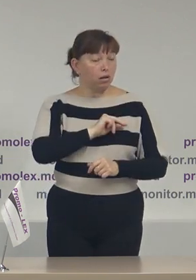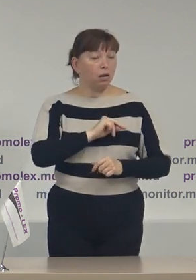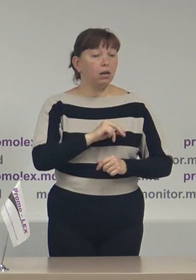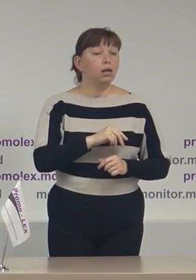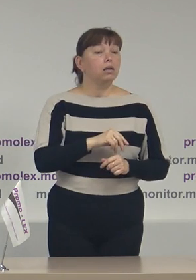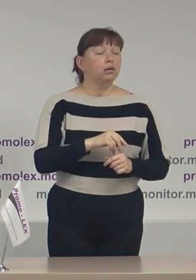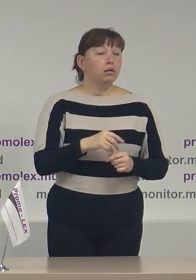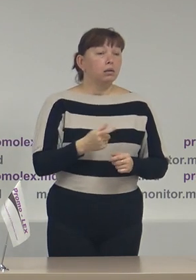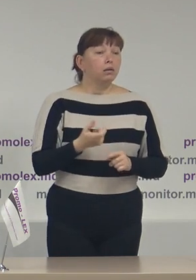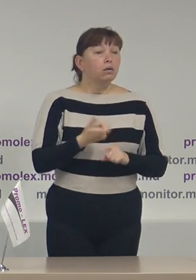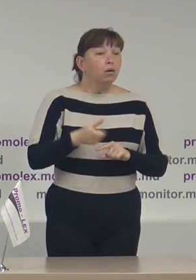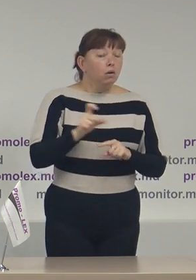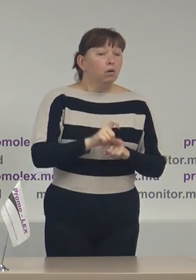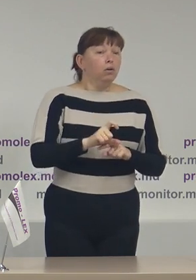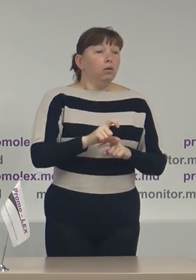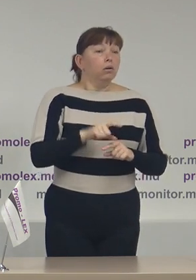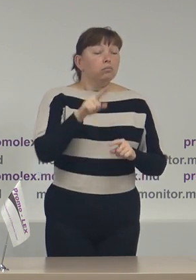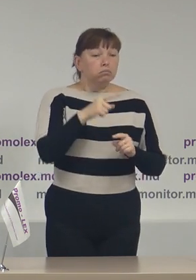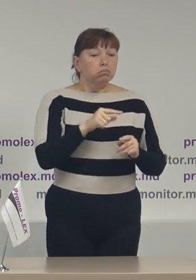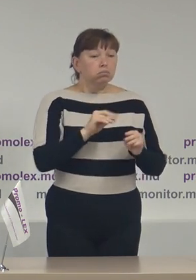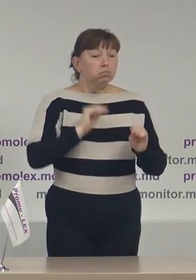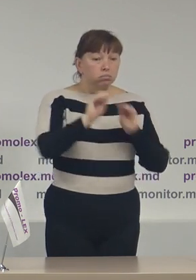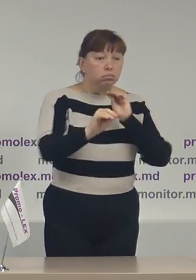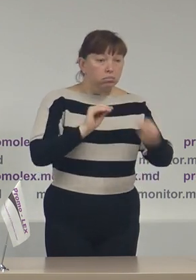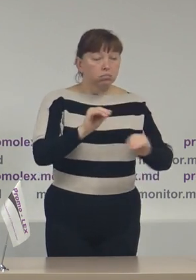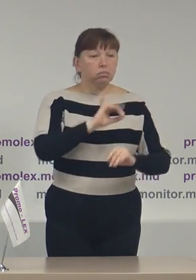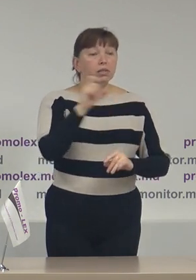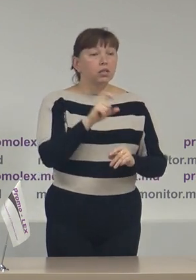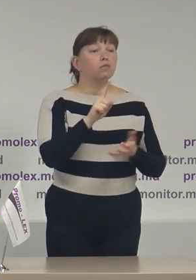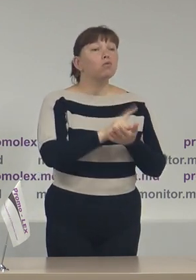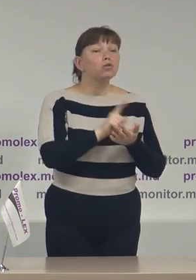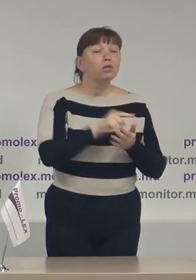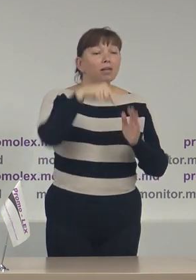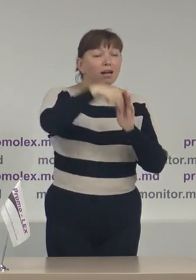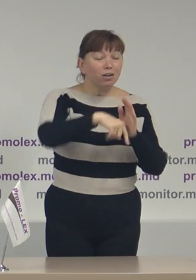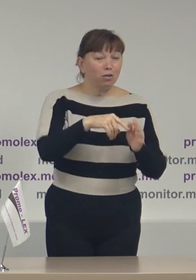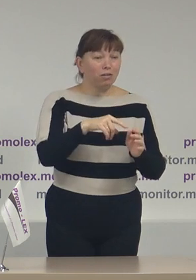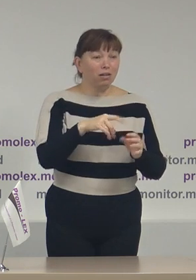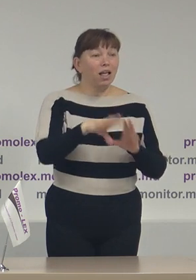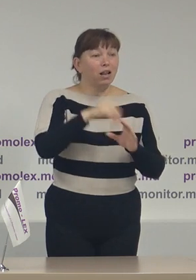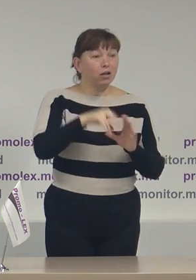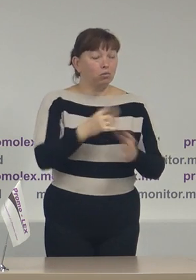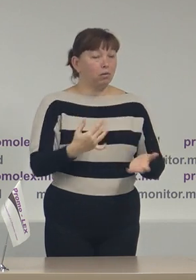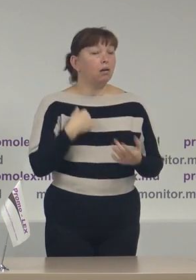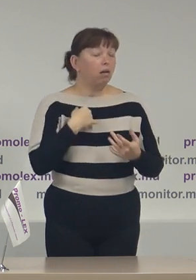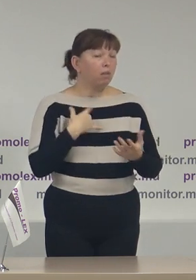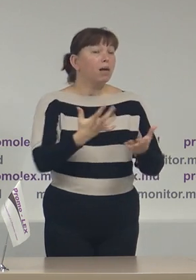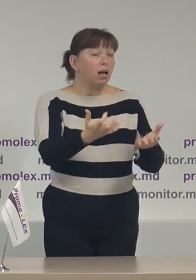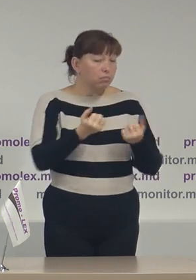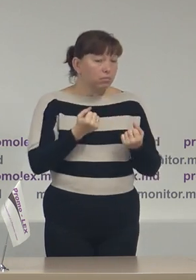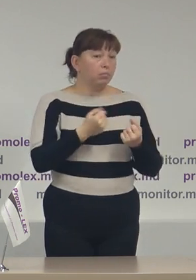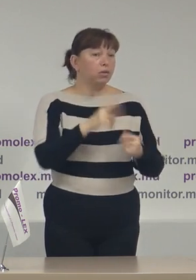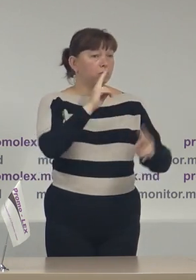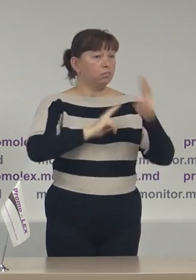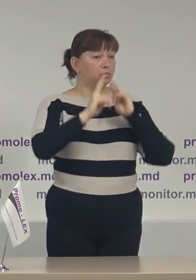detașați aparent din registrul funcționarilor electorale. Pe de altă parte, am recepționat plângeri de